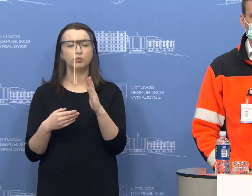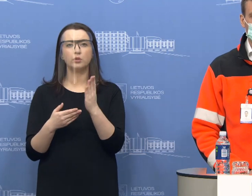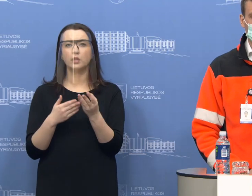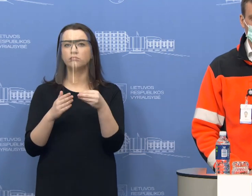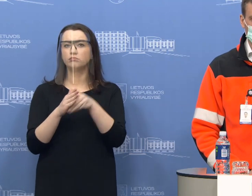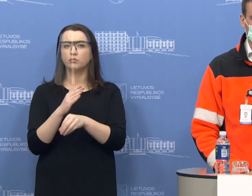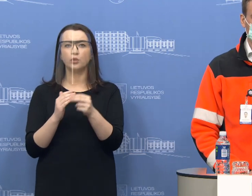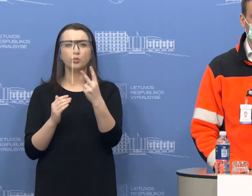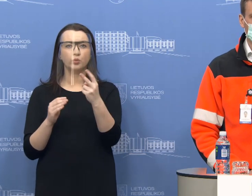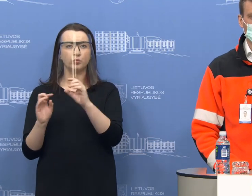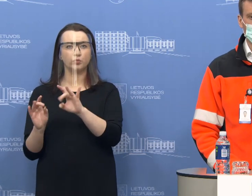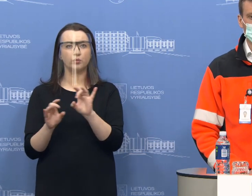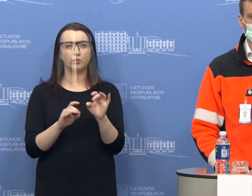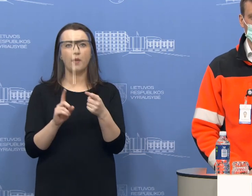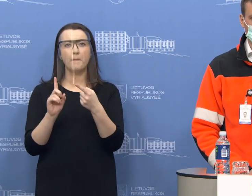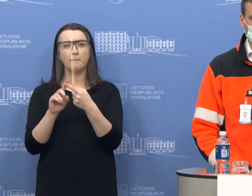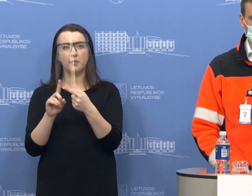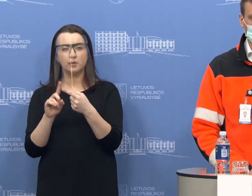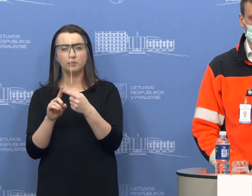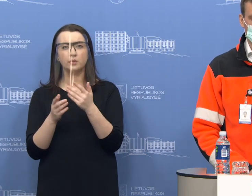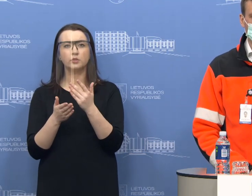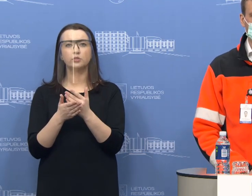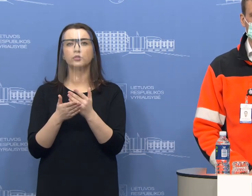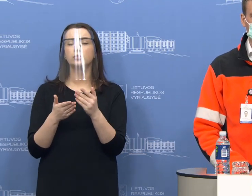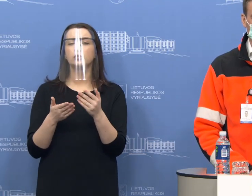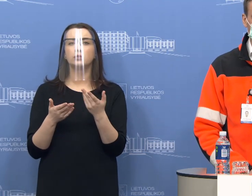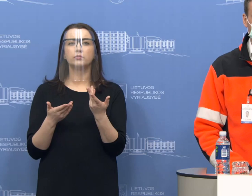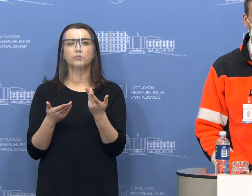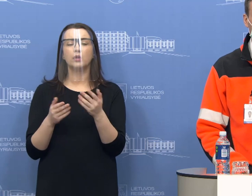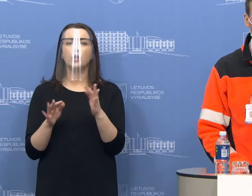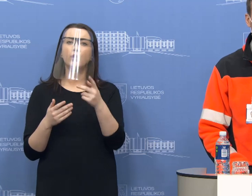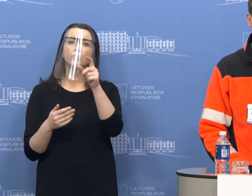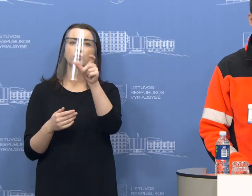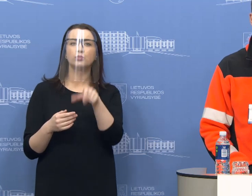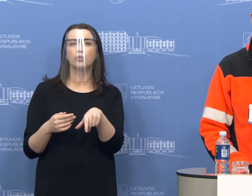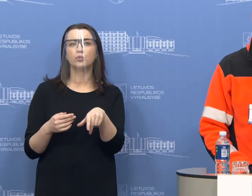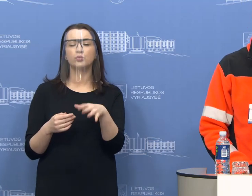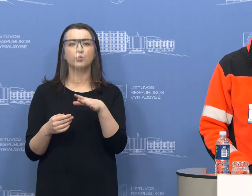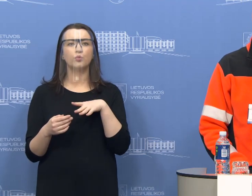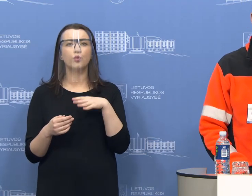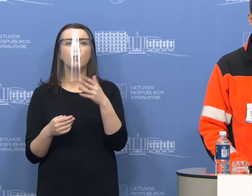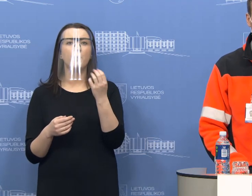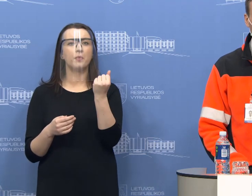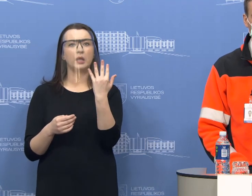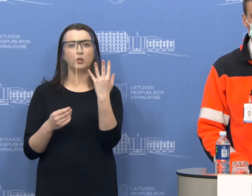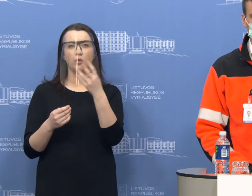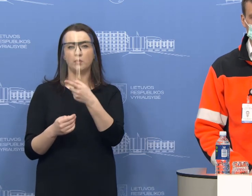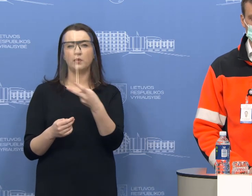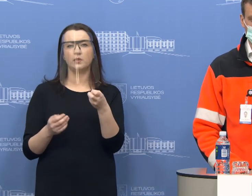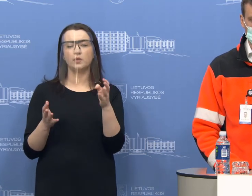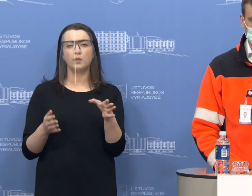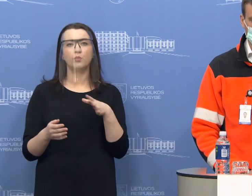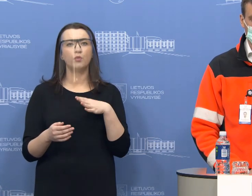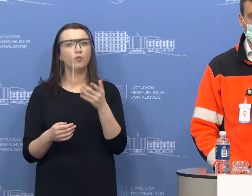susideda iš dviejų dalių. Visų pirma, yra epidemiologinė anamnezė. Tai reiškia, kad žmogus paskutinėje 14 dienų laikotarpėje turėjo būti